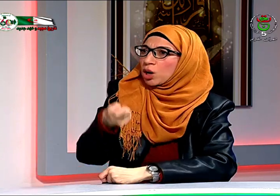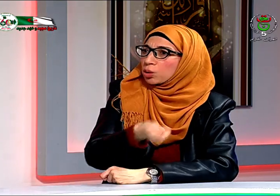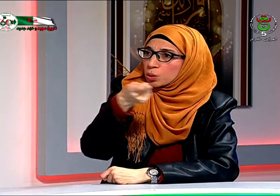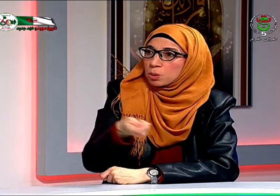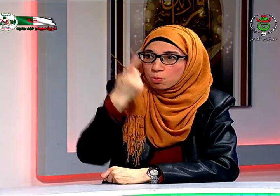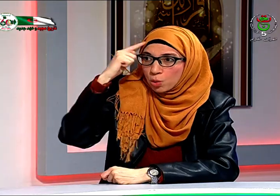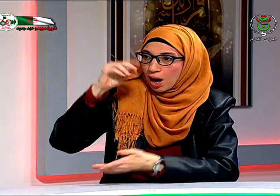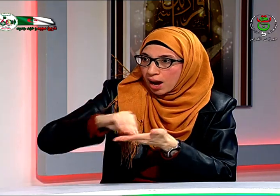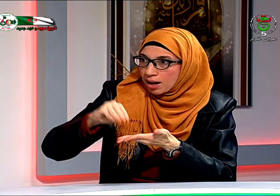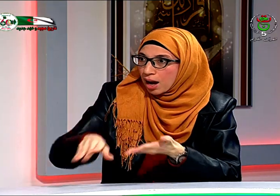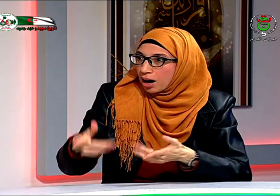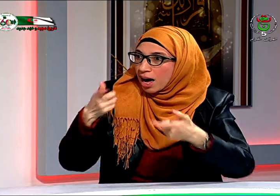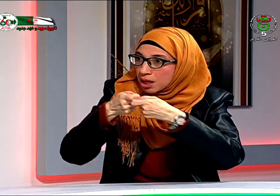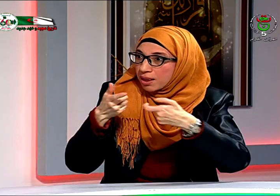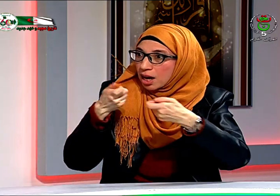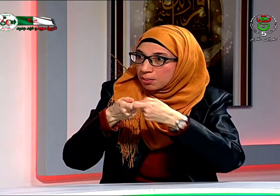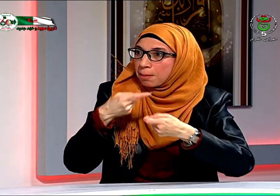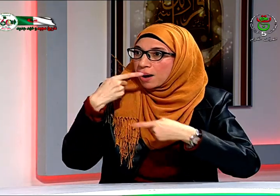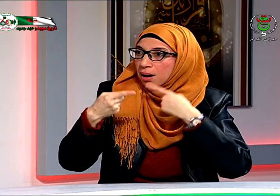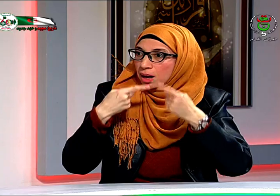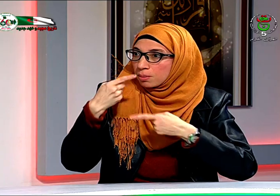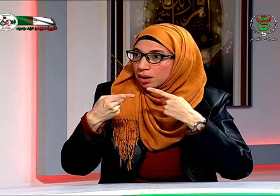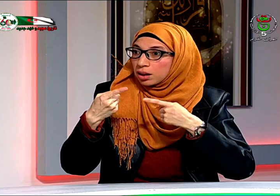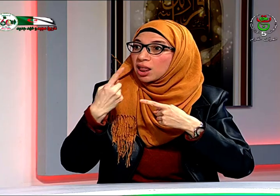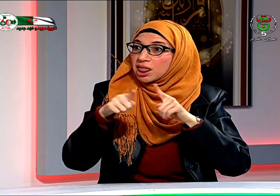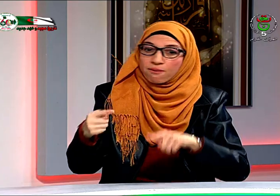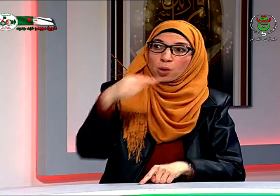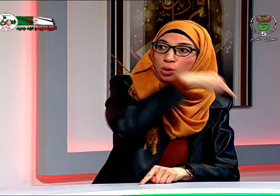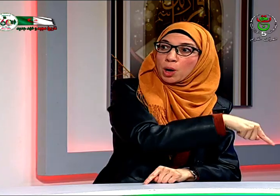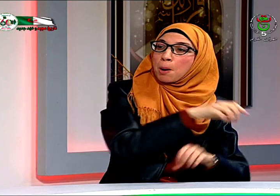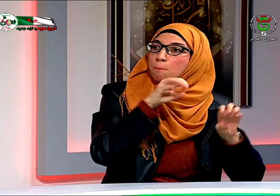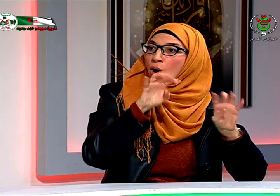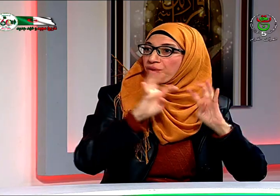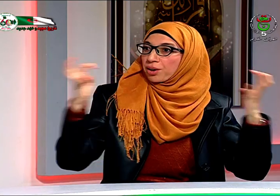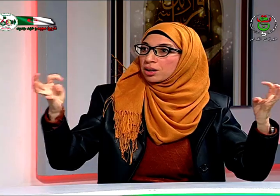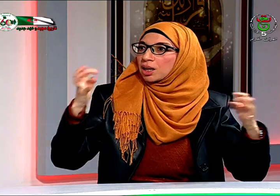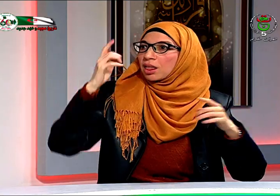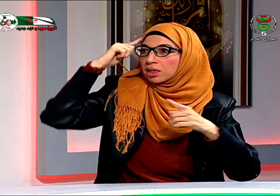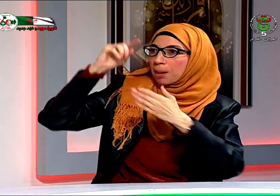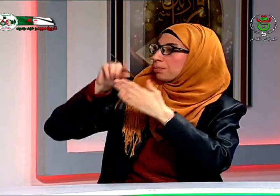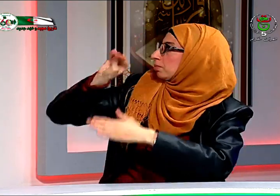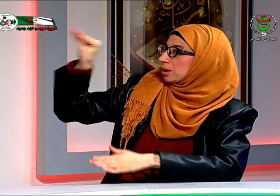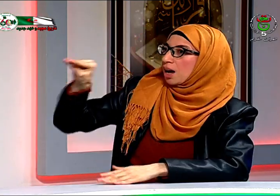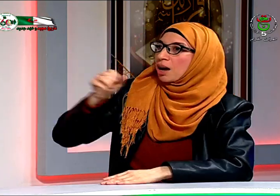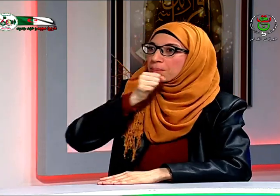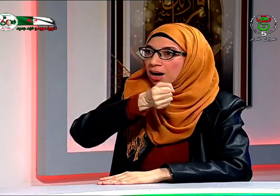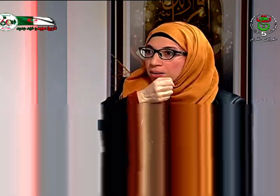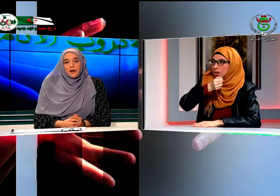الطفل ويعلمه لأن الطفل يحتاج إلى التعليم المستمر وهناك طريقة أخرى أن